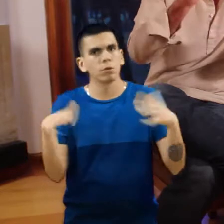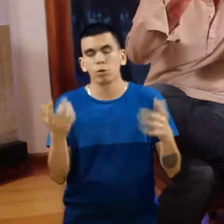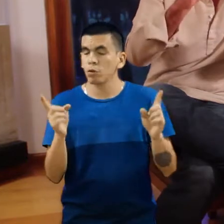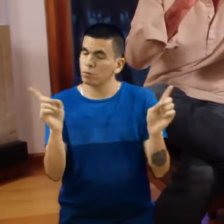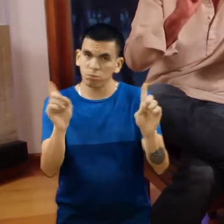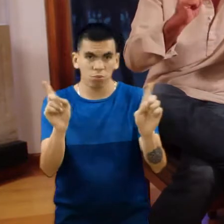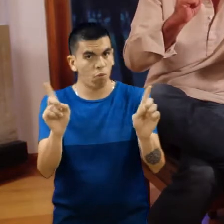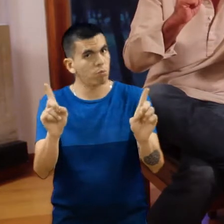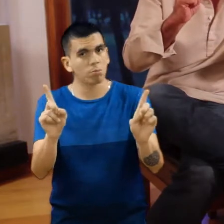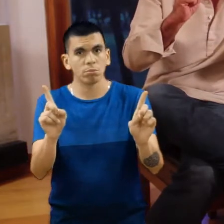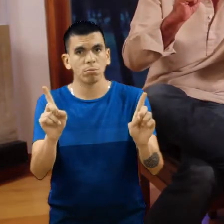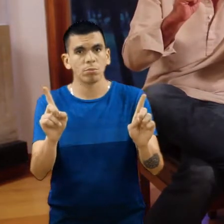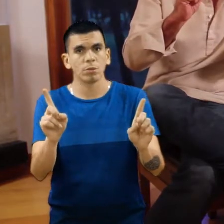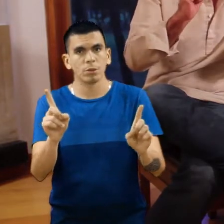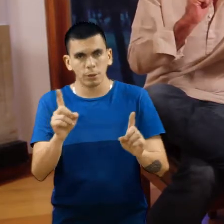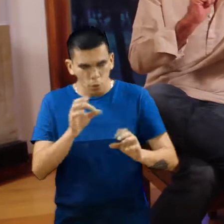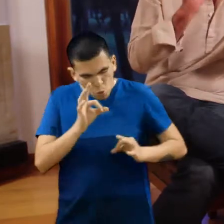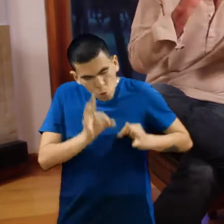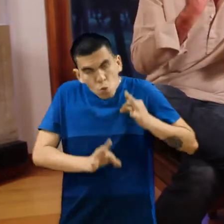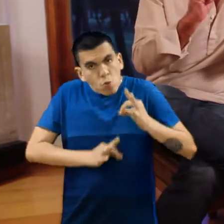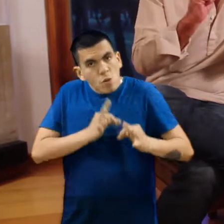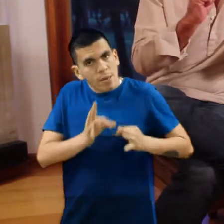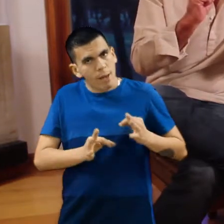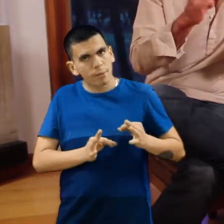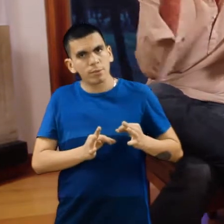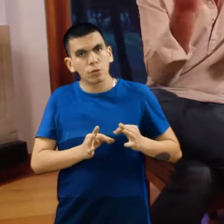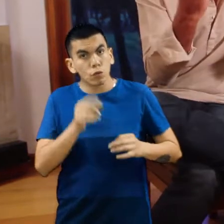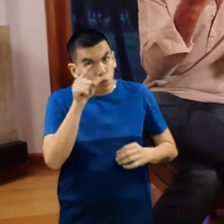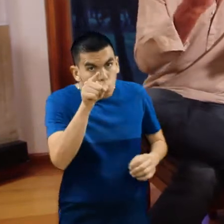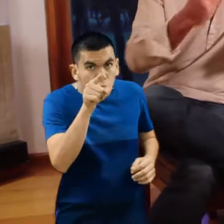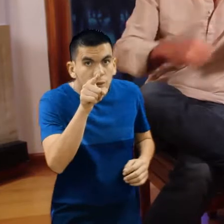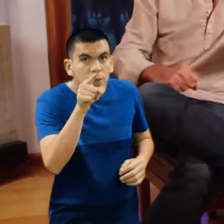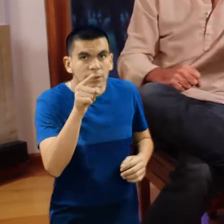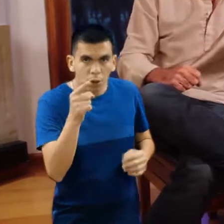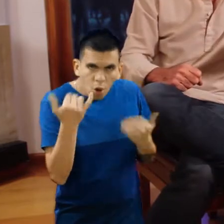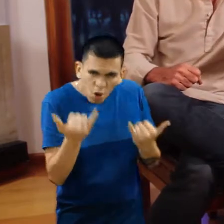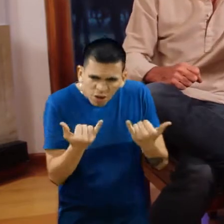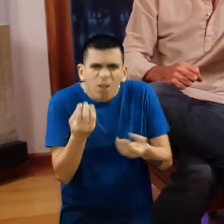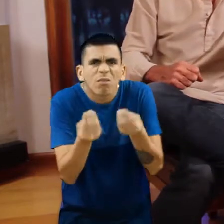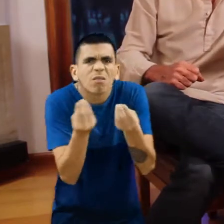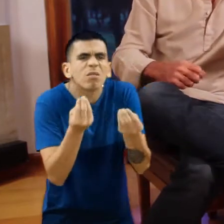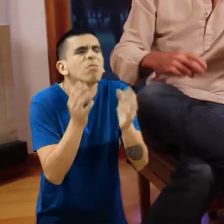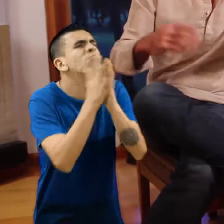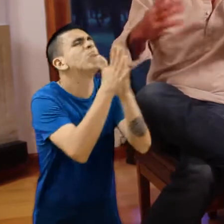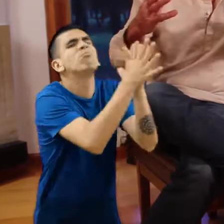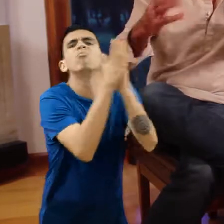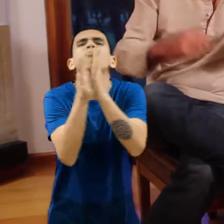sagrado que tienes. Por eso, oye, sé impecable con tus palabras, aprende a escuchar